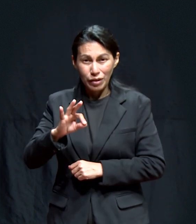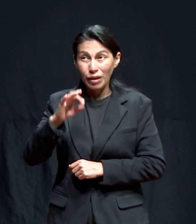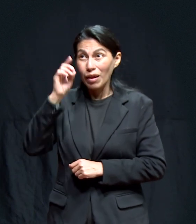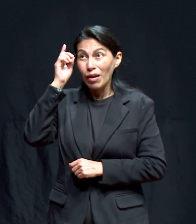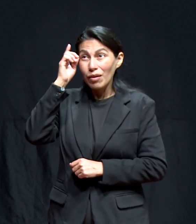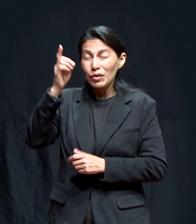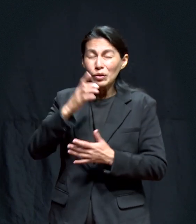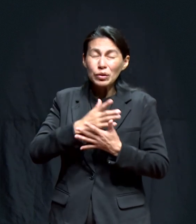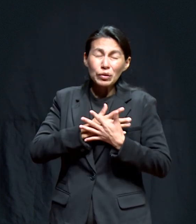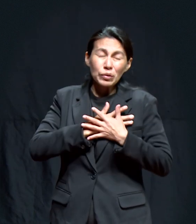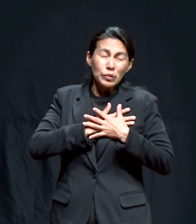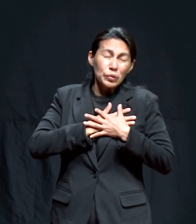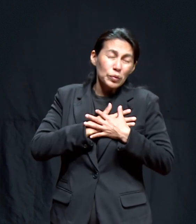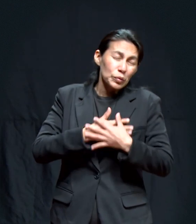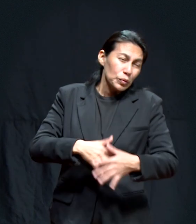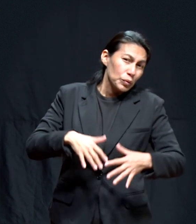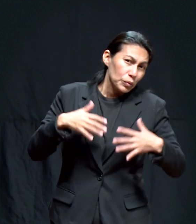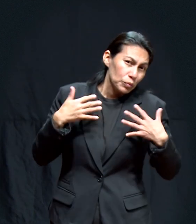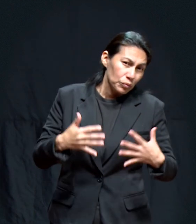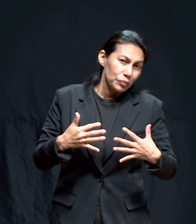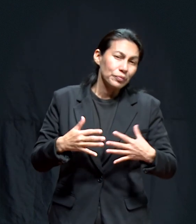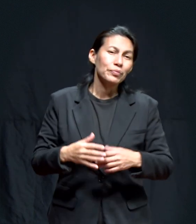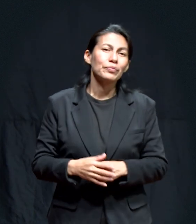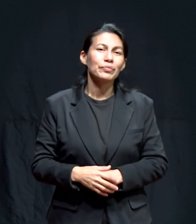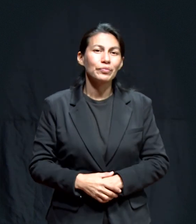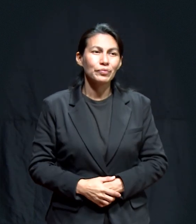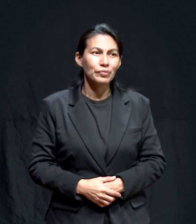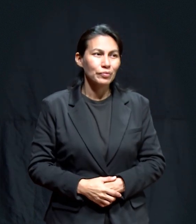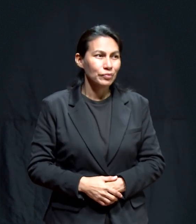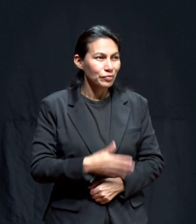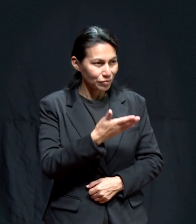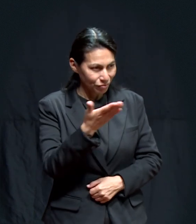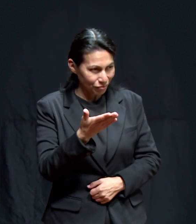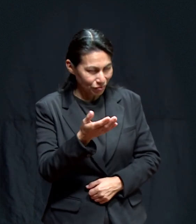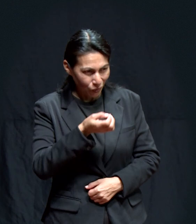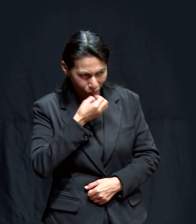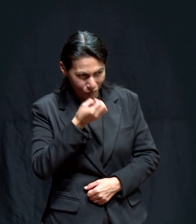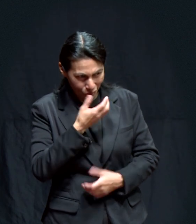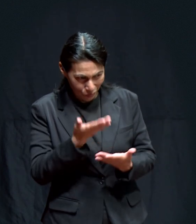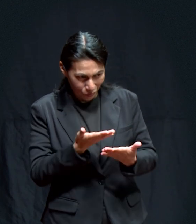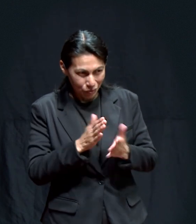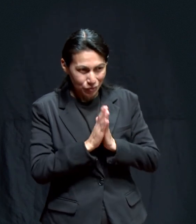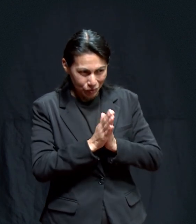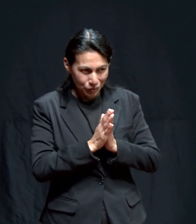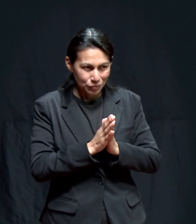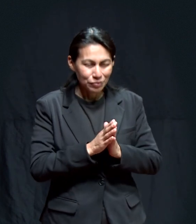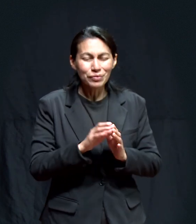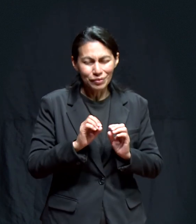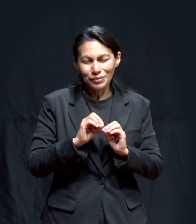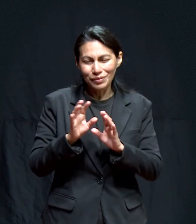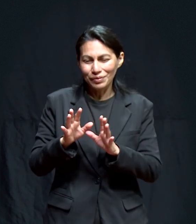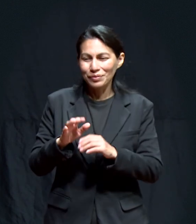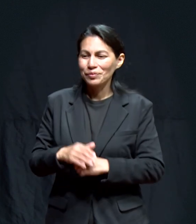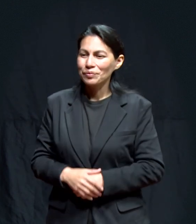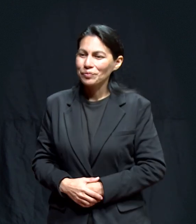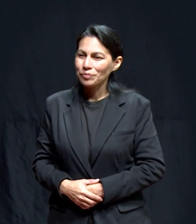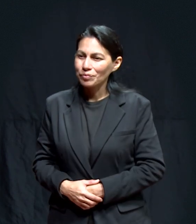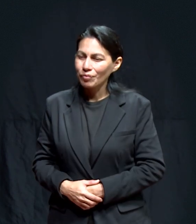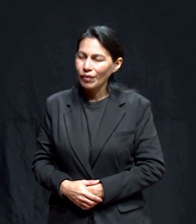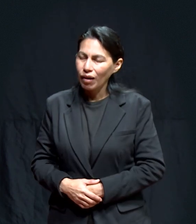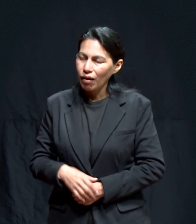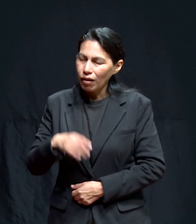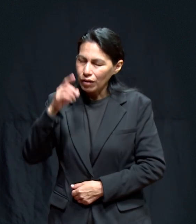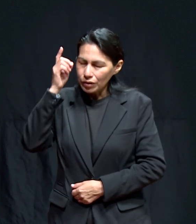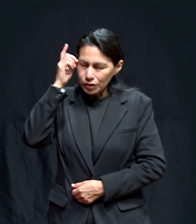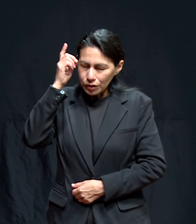también El Dios Amoroso Infinito Amén Oremos Hermana Quiere dirigirnos En oración Por favor